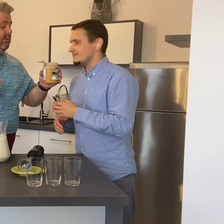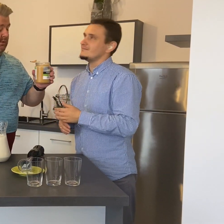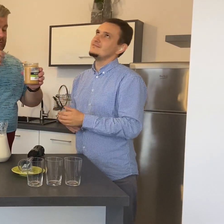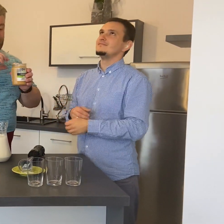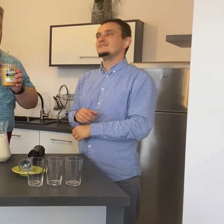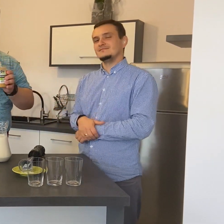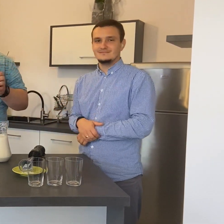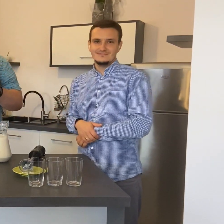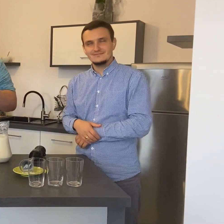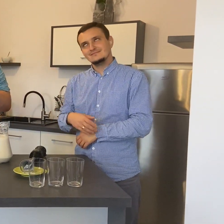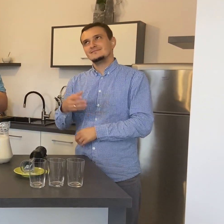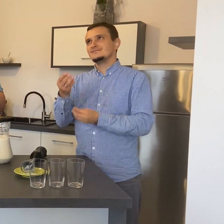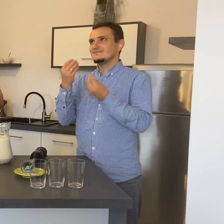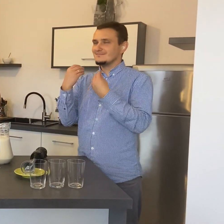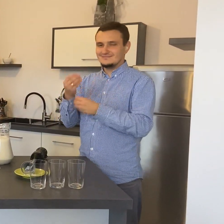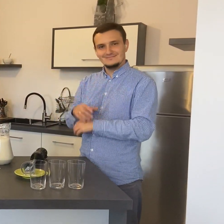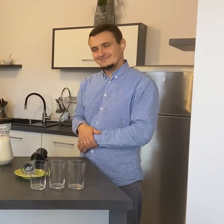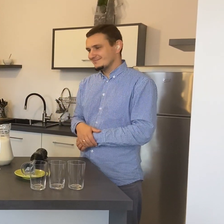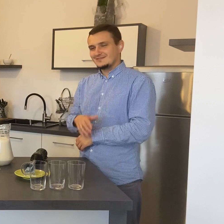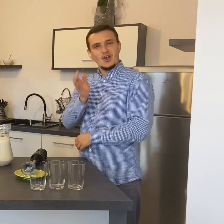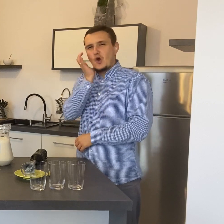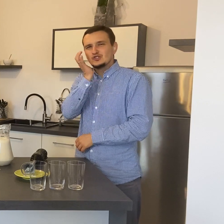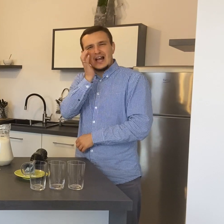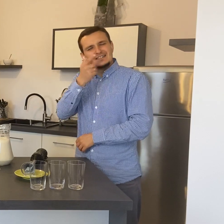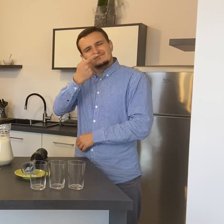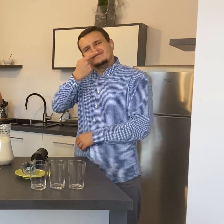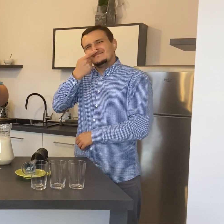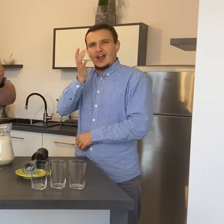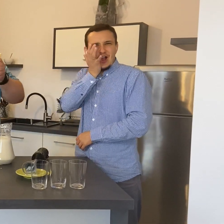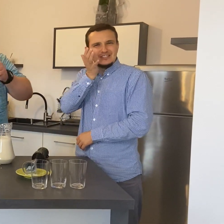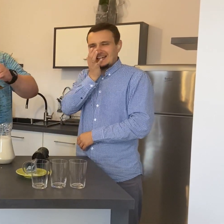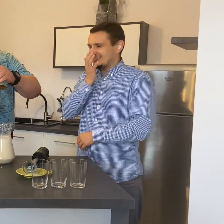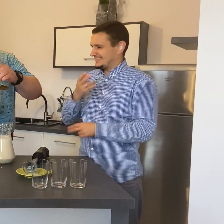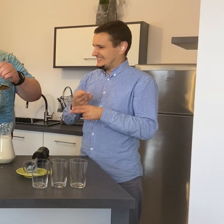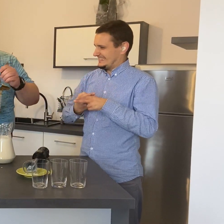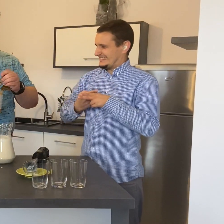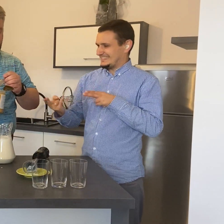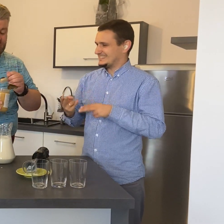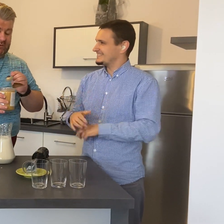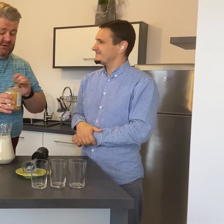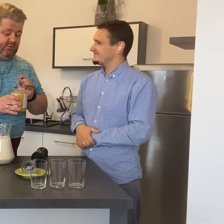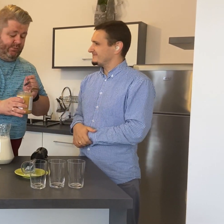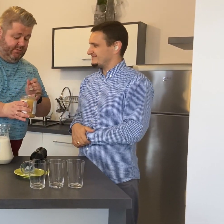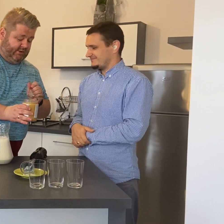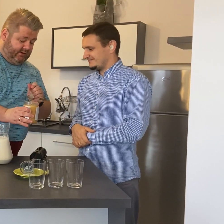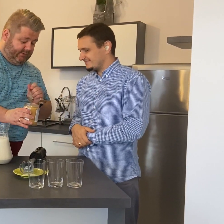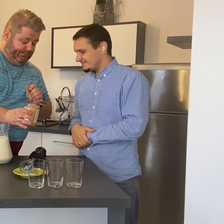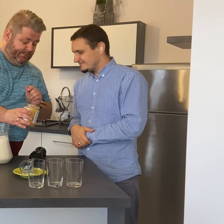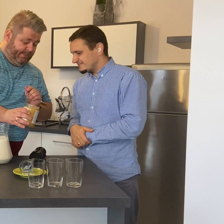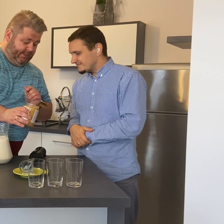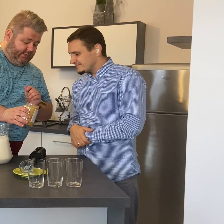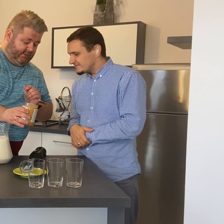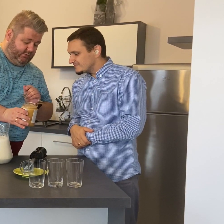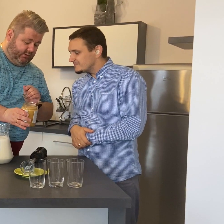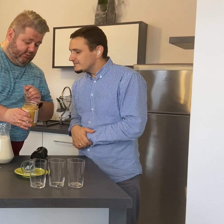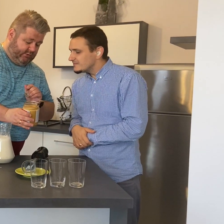Czuć, że orzechy ziemne. Fistaczki. Tutaj zbiera się, jak kupimy taki słoik, to jest